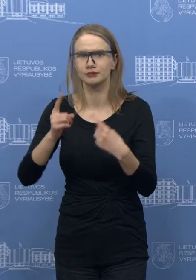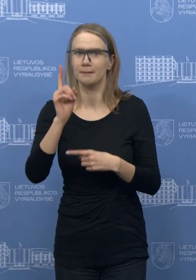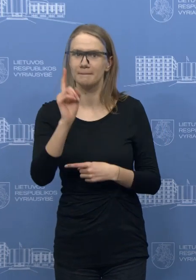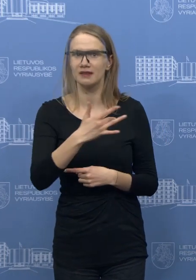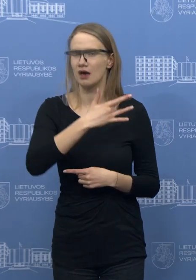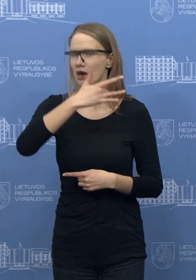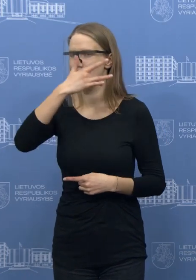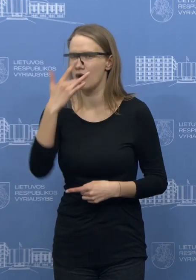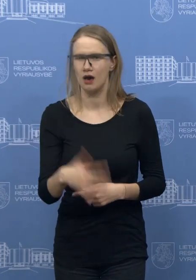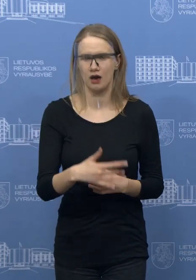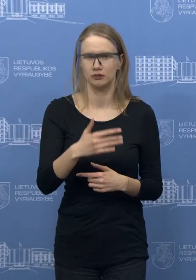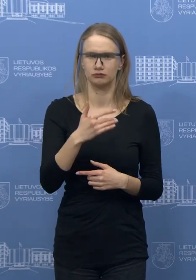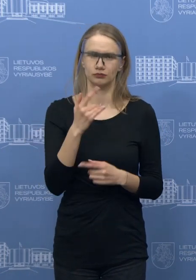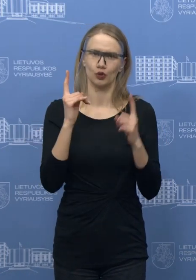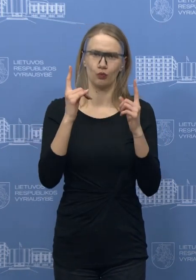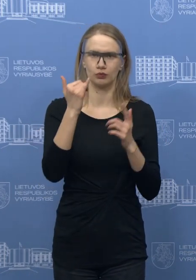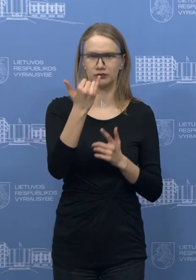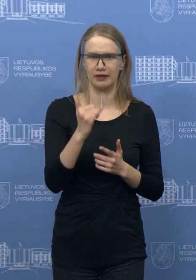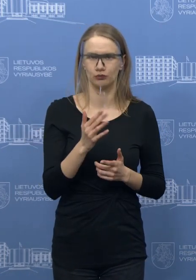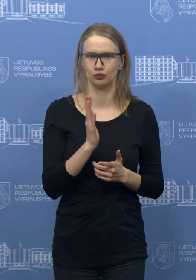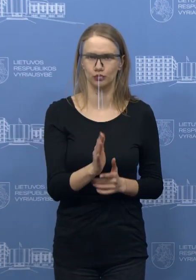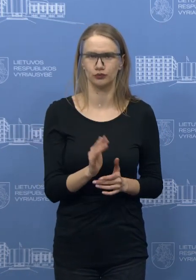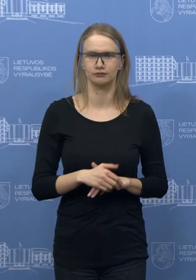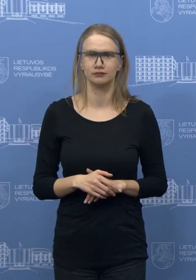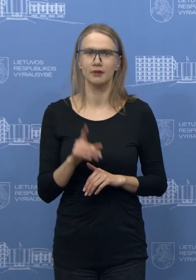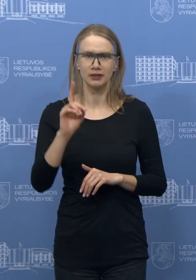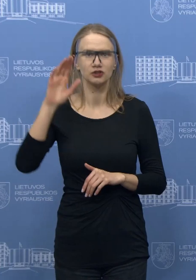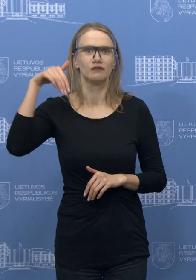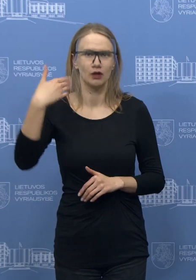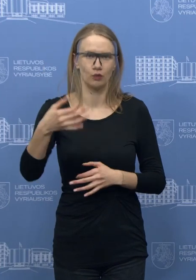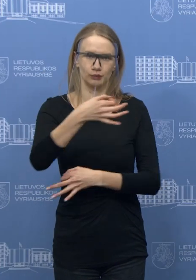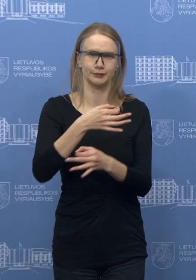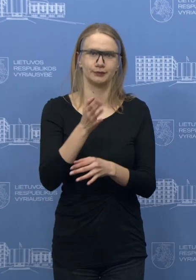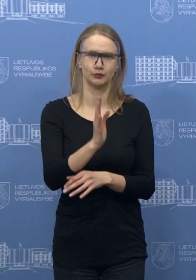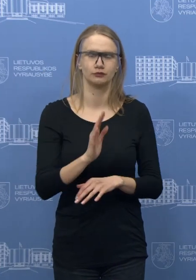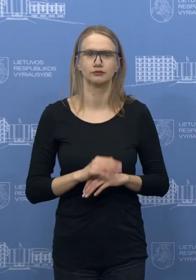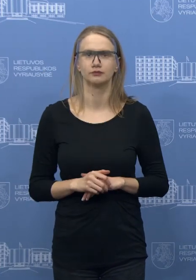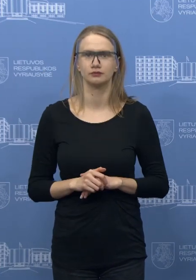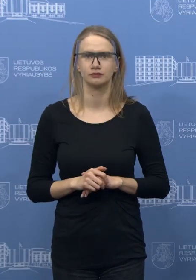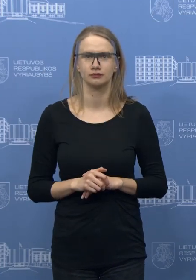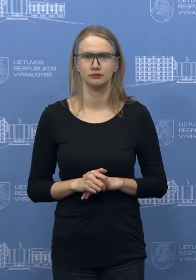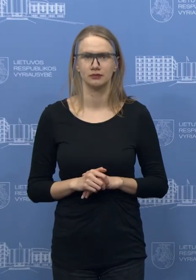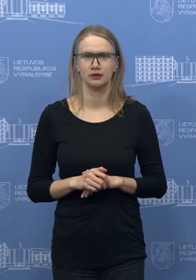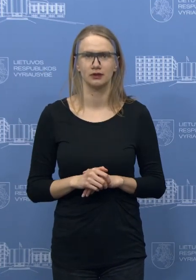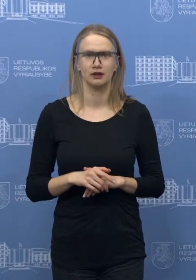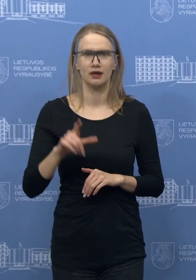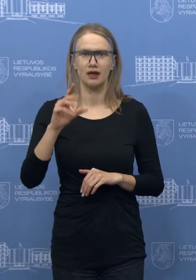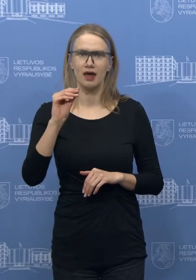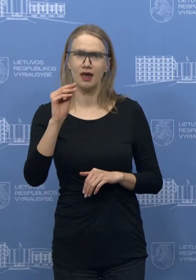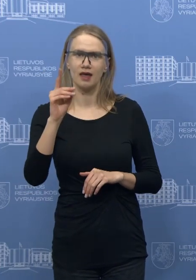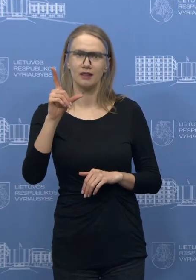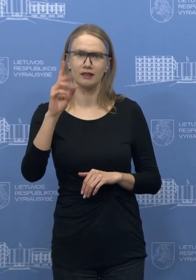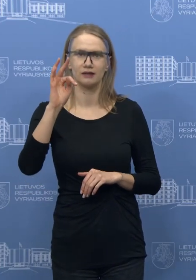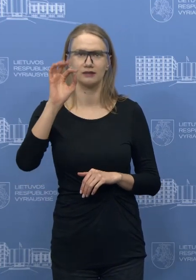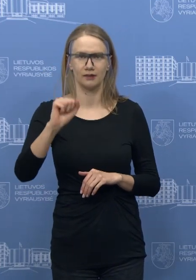saugumo sąlygų. Tai tą matyti, ar tėmiausiu metu mes su smulkioji verslų ir aptarsime. Paulina Levickytė, Elta, prašau.